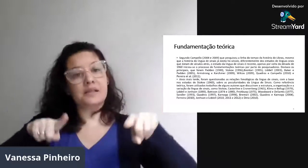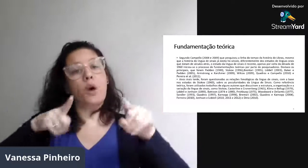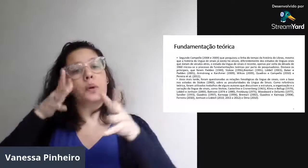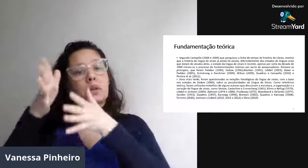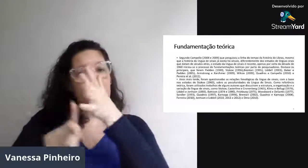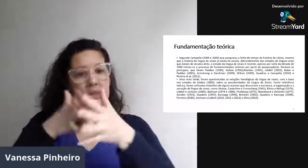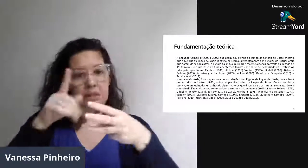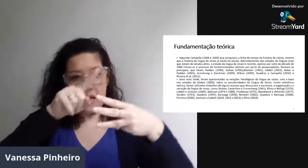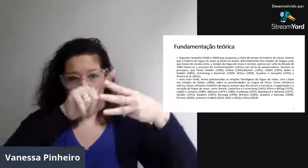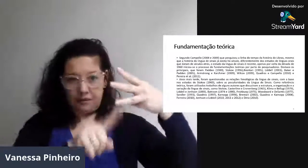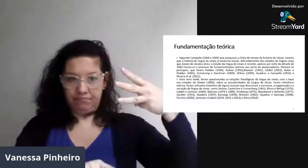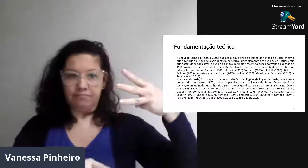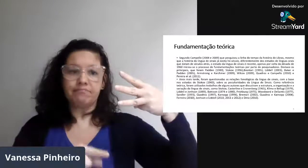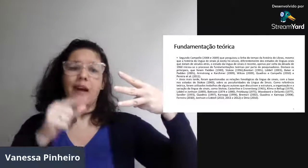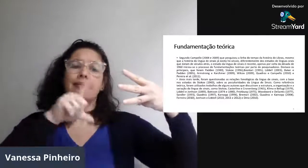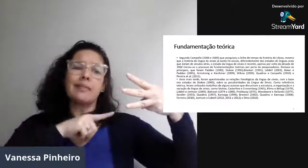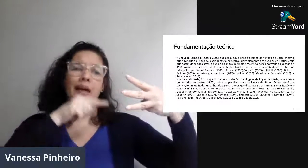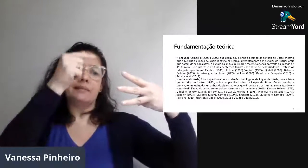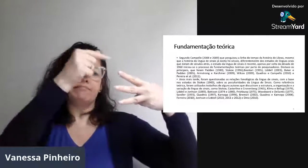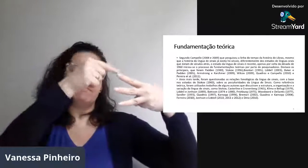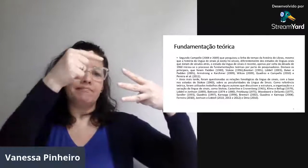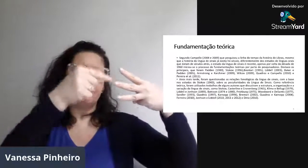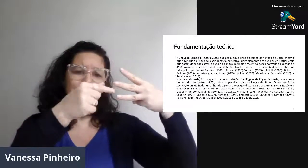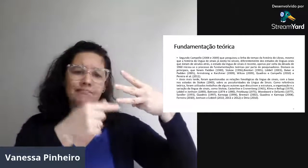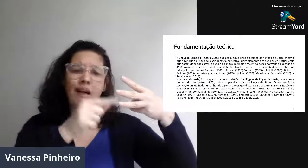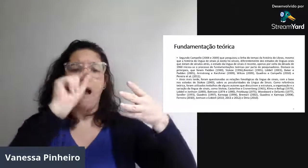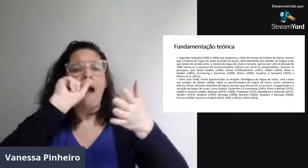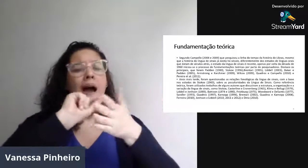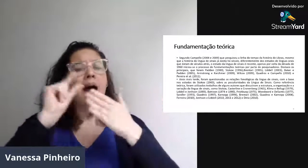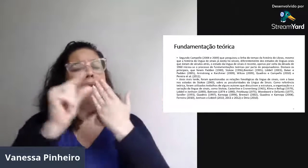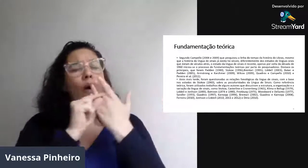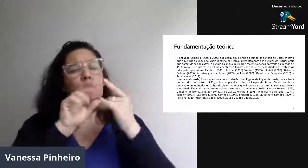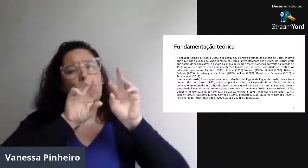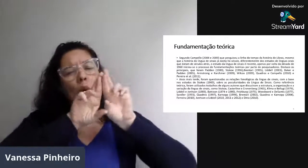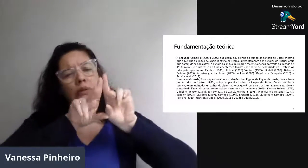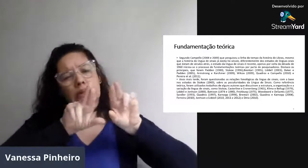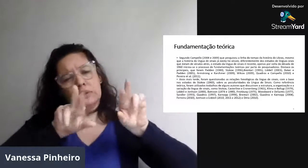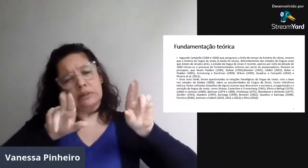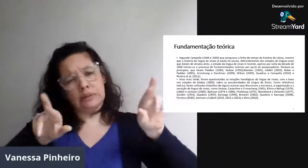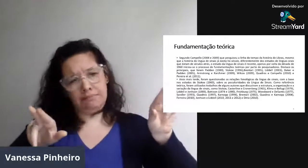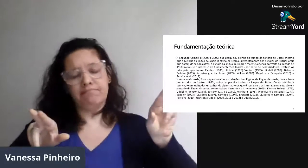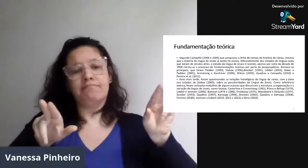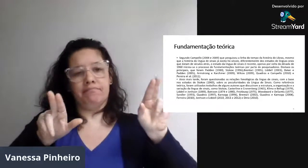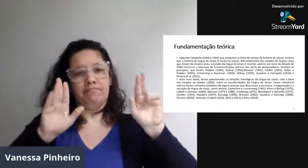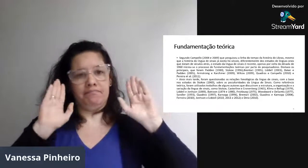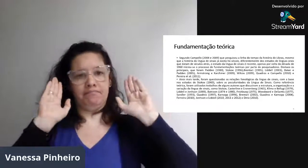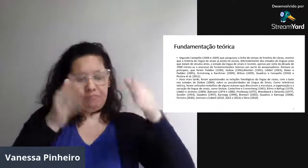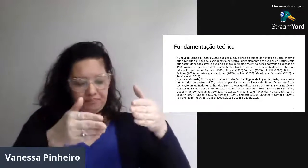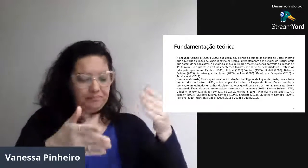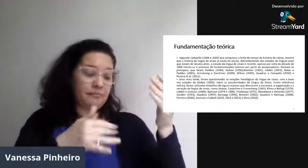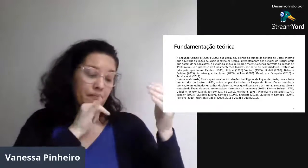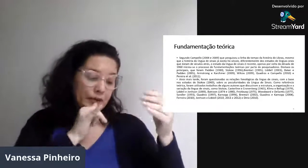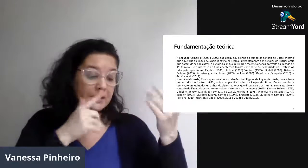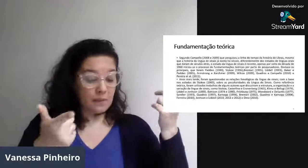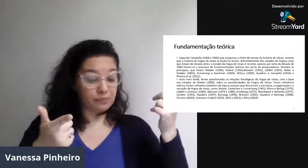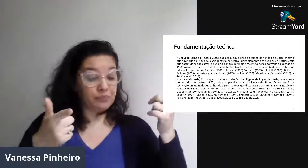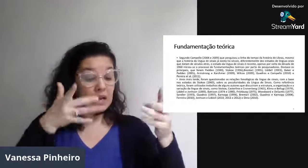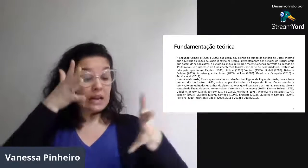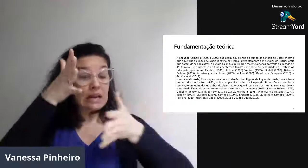E também, variação linguística. Essas três áreas têm autores diferentes, né? Por